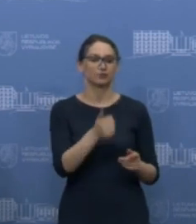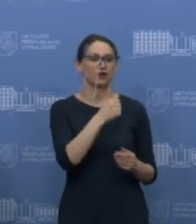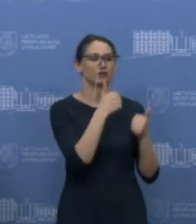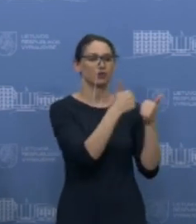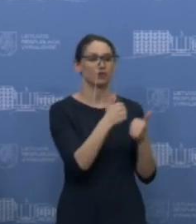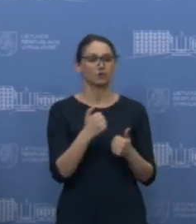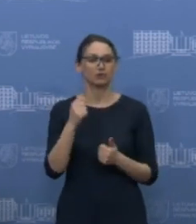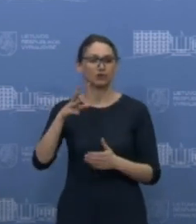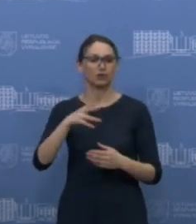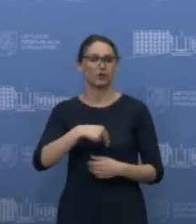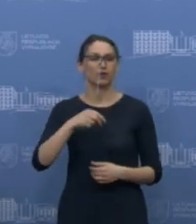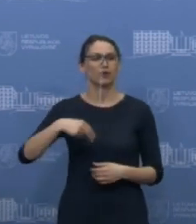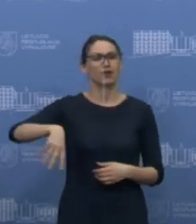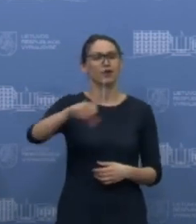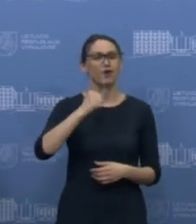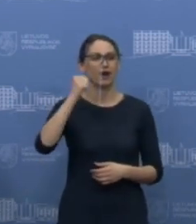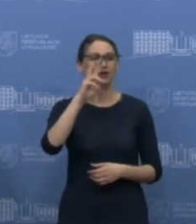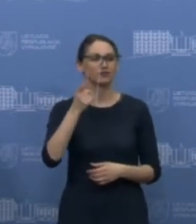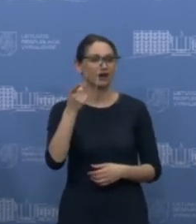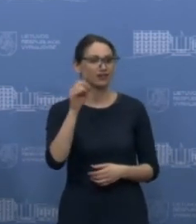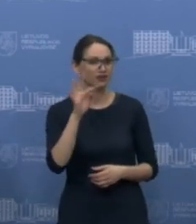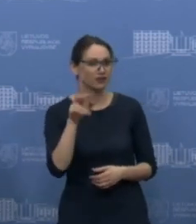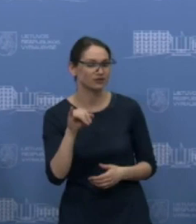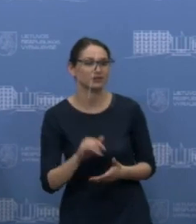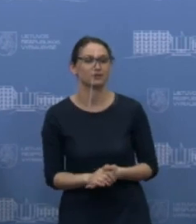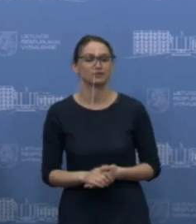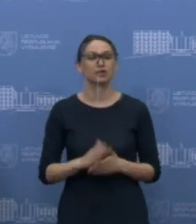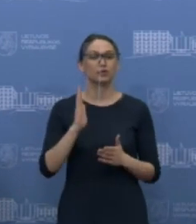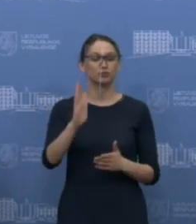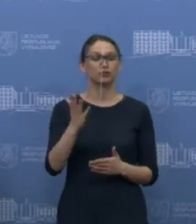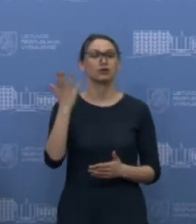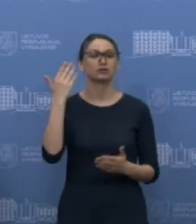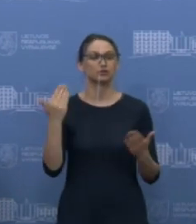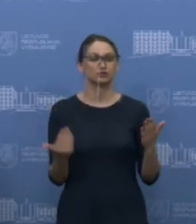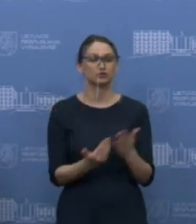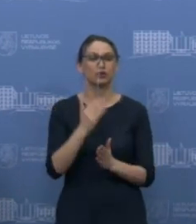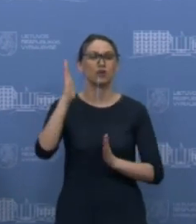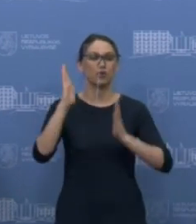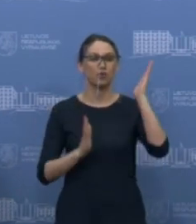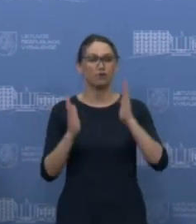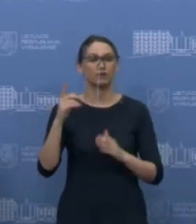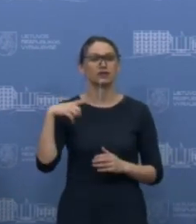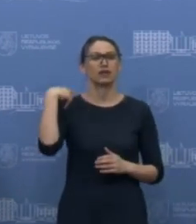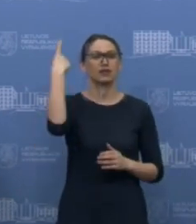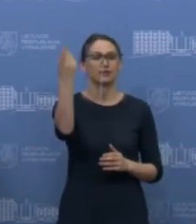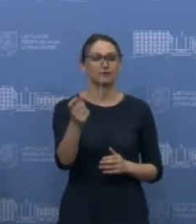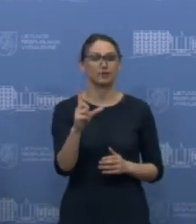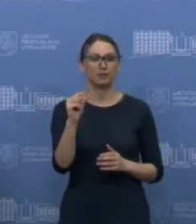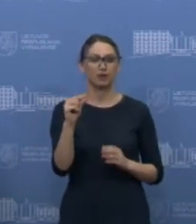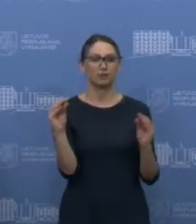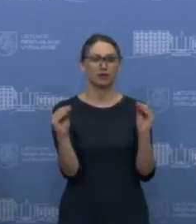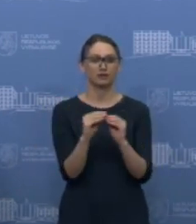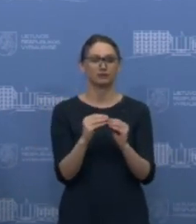Ačiū kolegos, ačiū dar kartą vaidotui ir susitiksime, tikiuosi, jau kitą savaitę, pirmadienį,